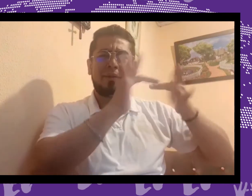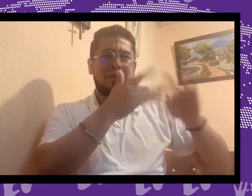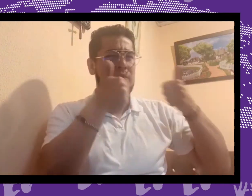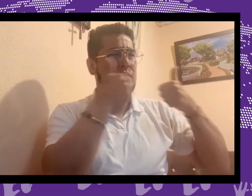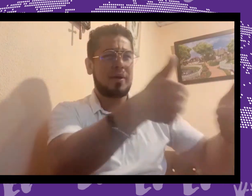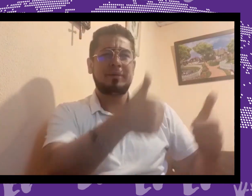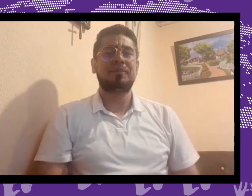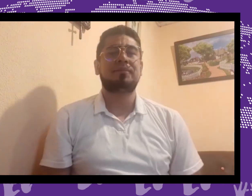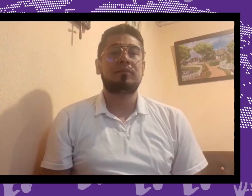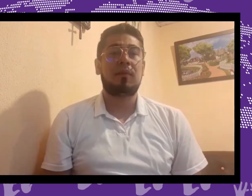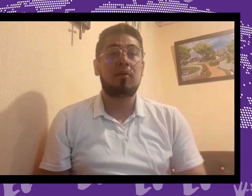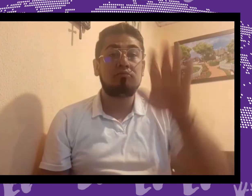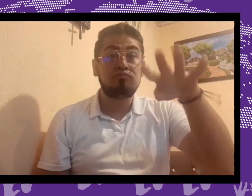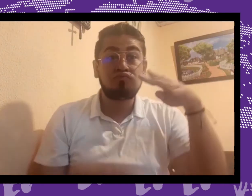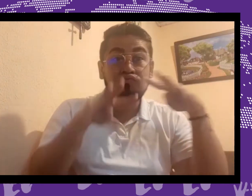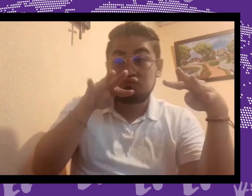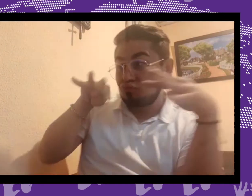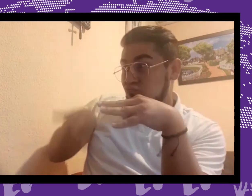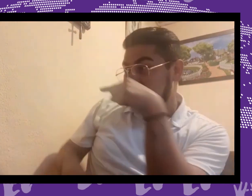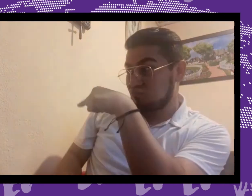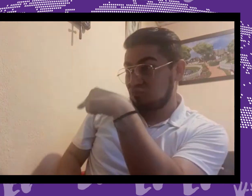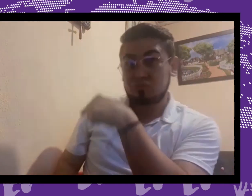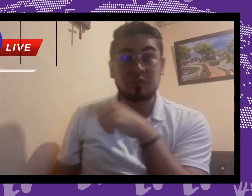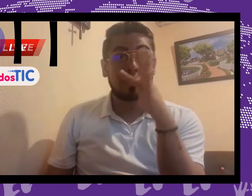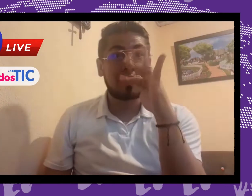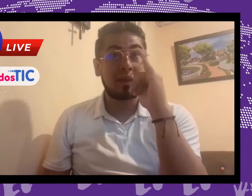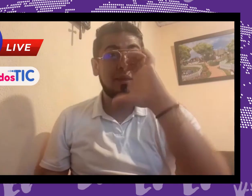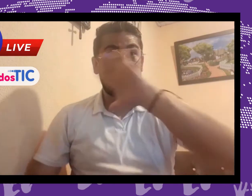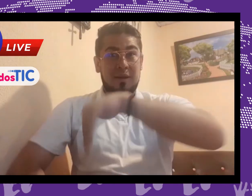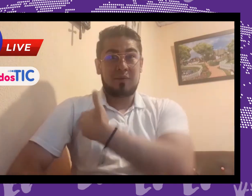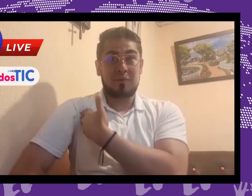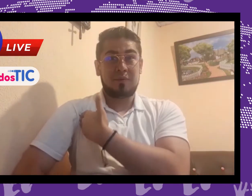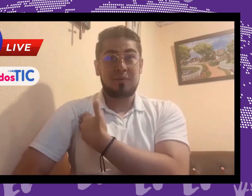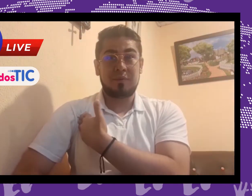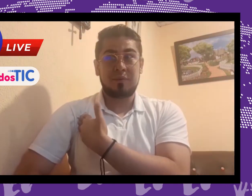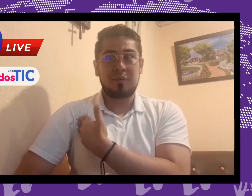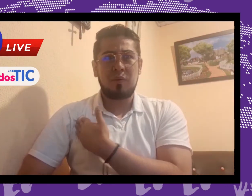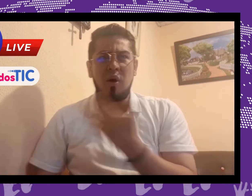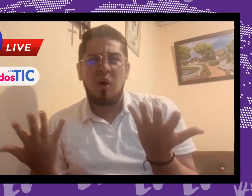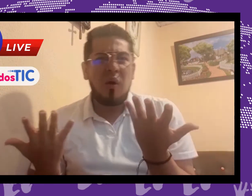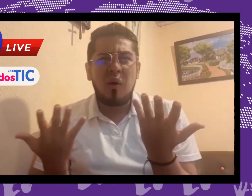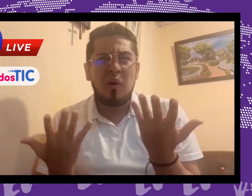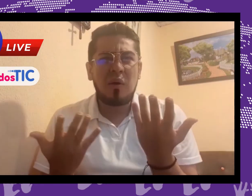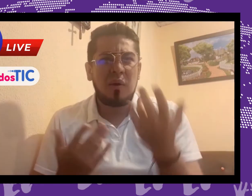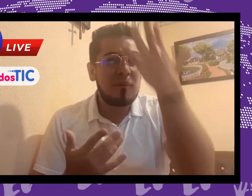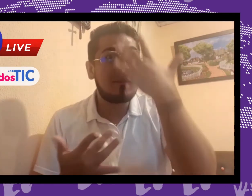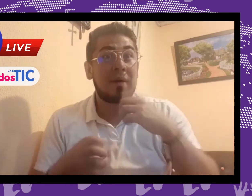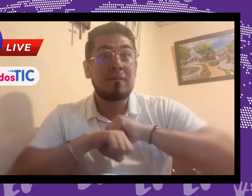Muchas gracias, Centro de Relevo. Quiero invitarlos a que vean el Facebook Live del Ministerio TIC.